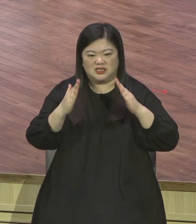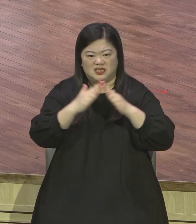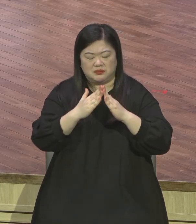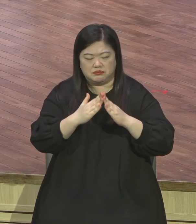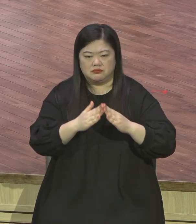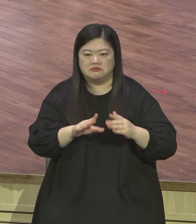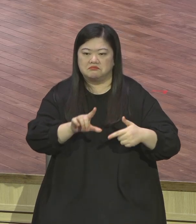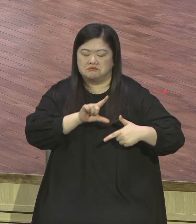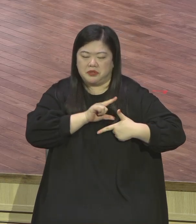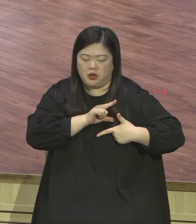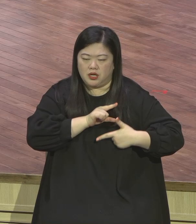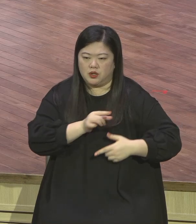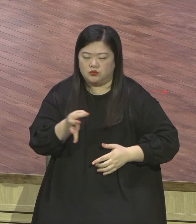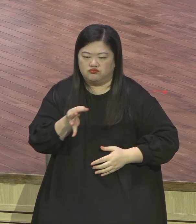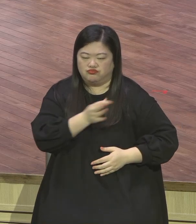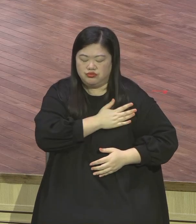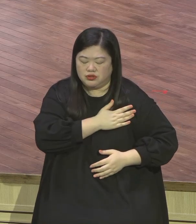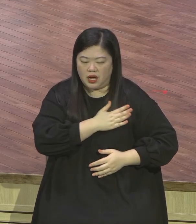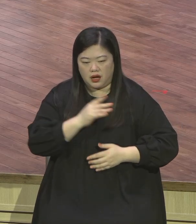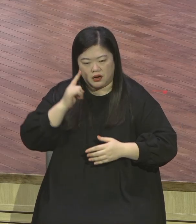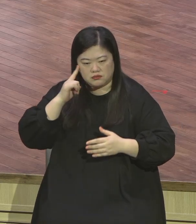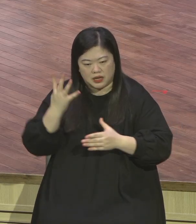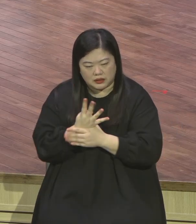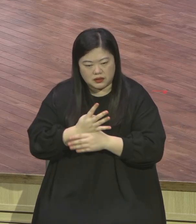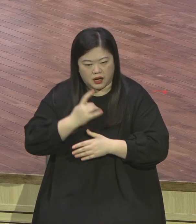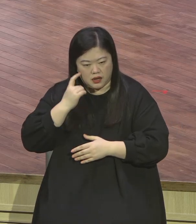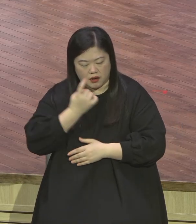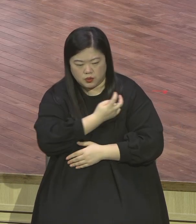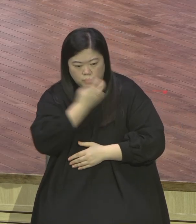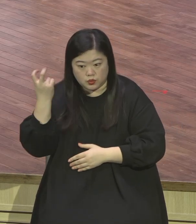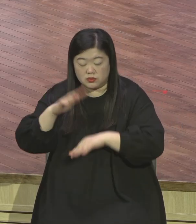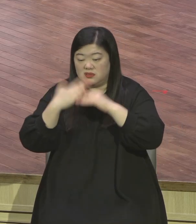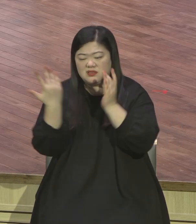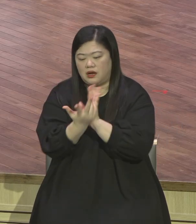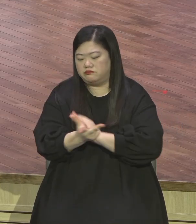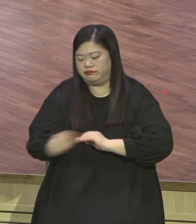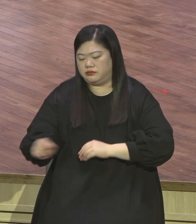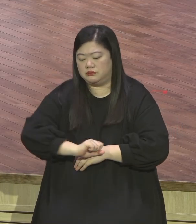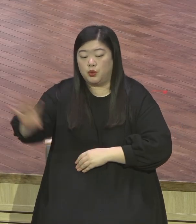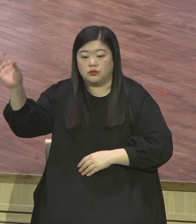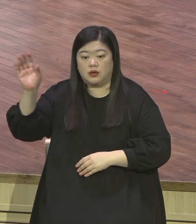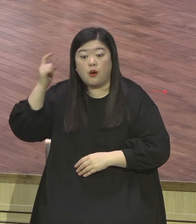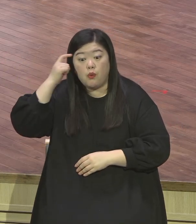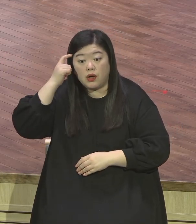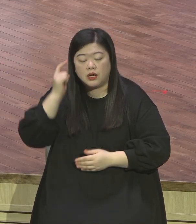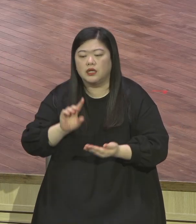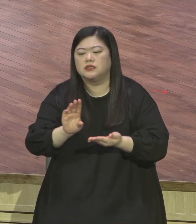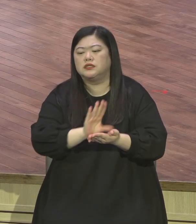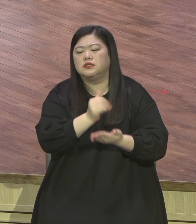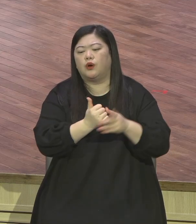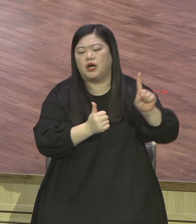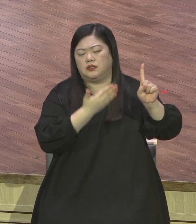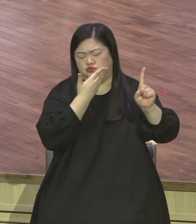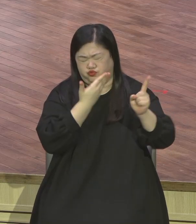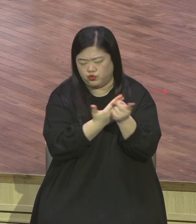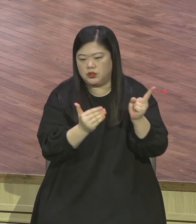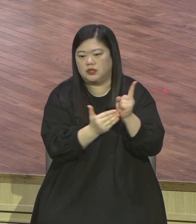다 필요하지만 다 필요 없는 거예요 그거다 그리스도 외에는 다 배설물이야 내게는 그리스도